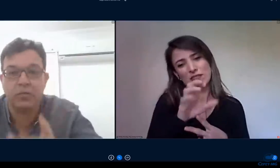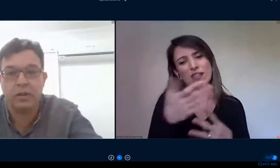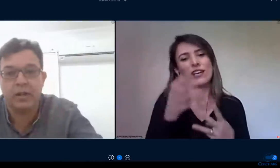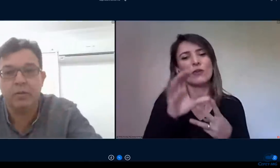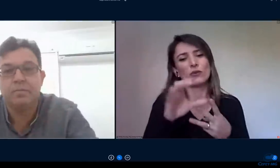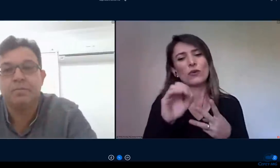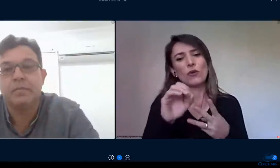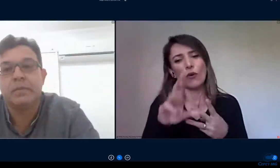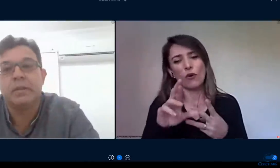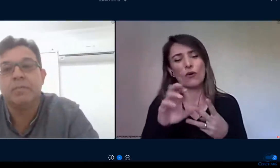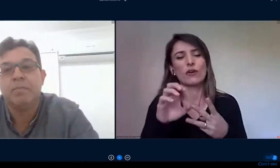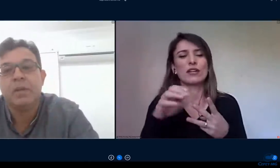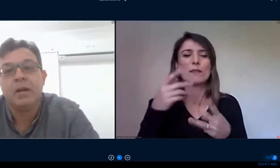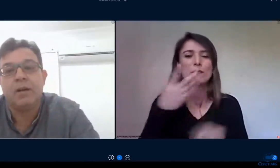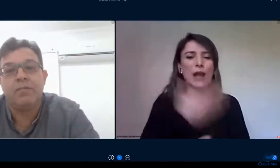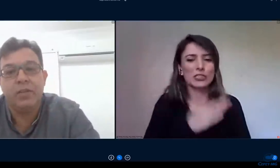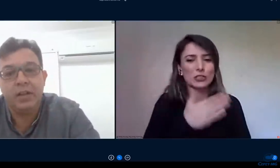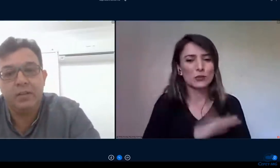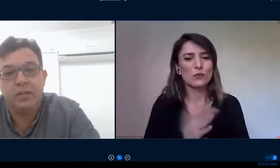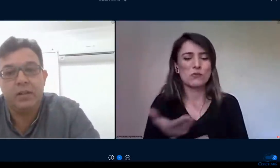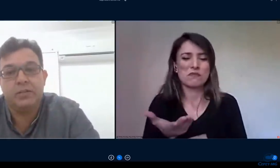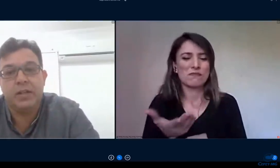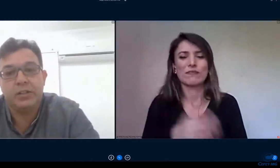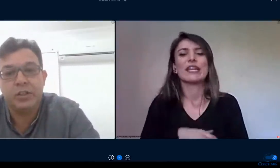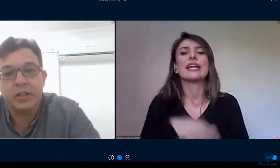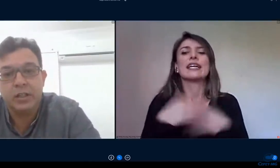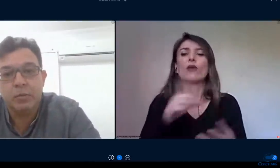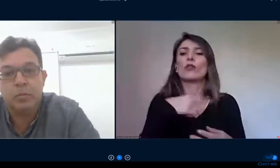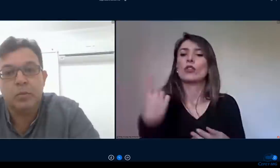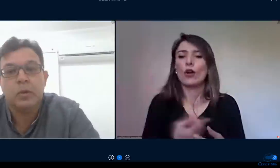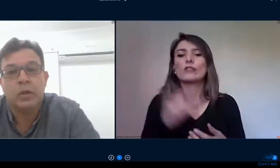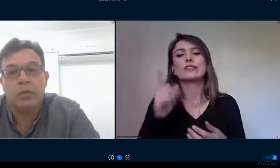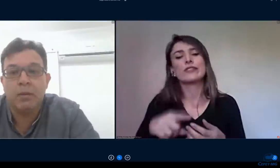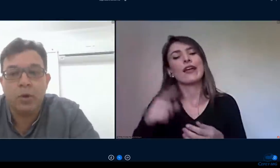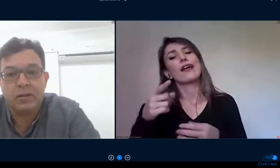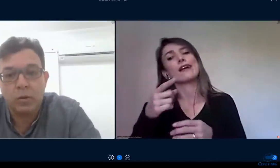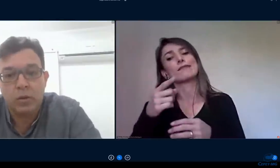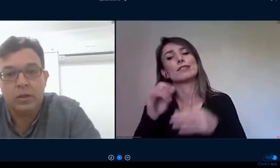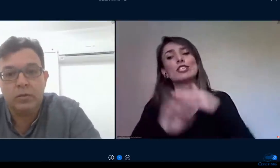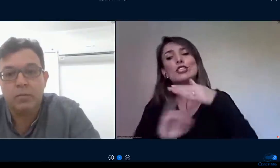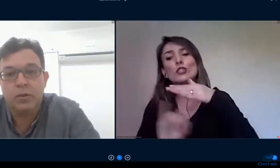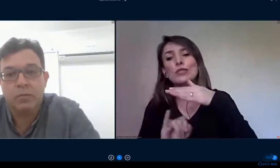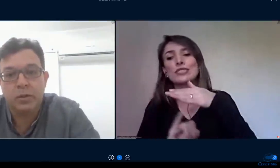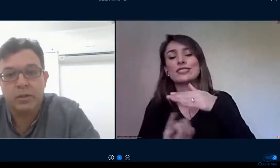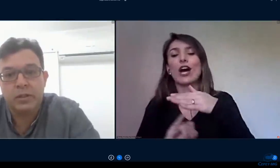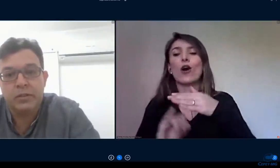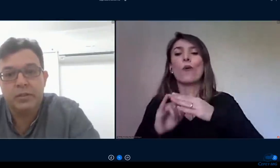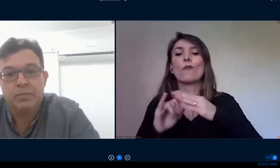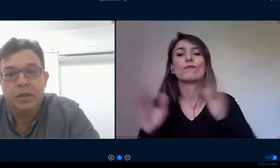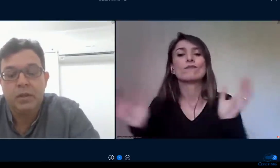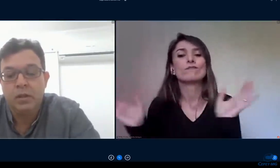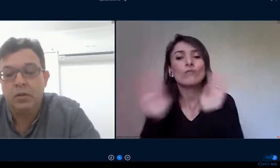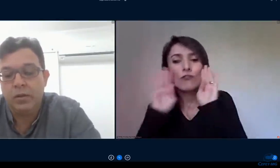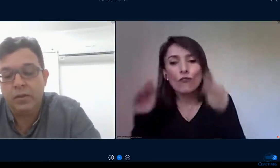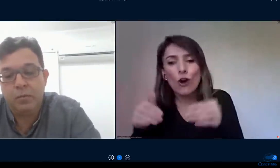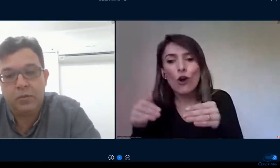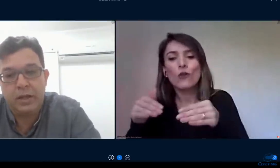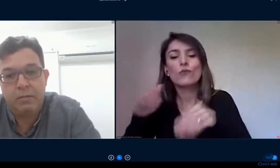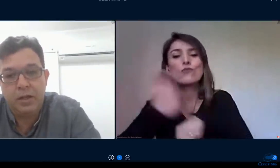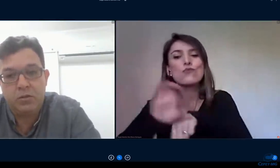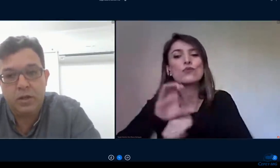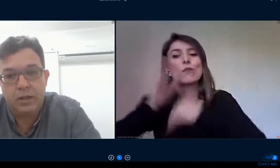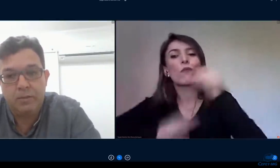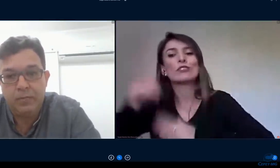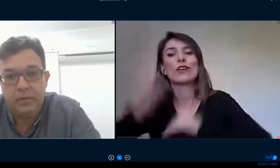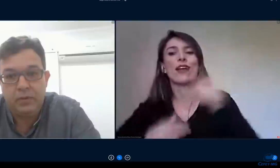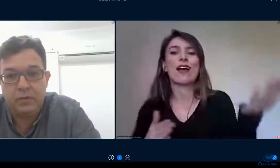de educação profissional a vigência atividade de campo o laboratório é muito importante e nós temos